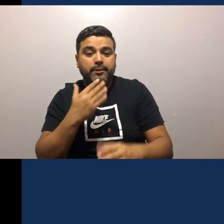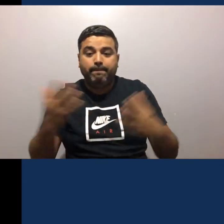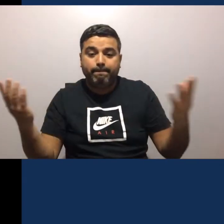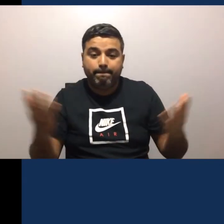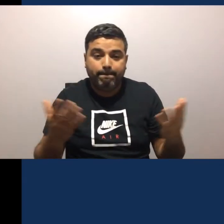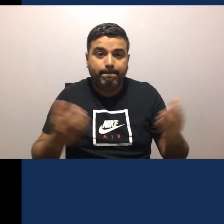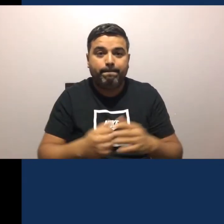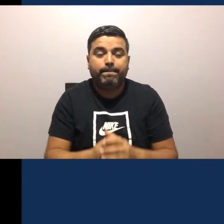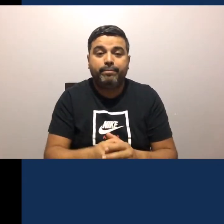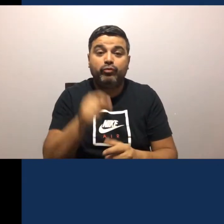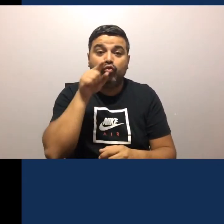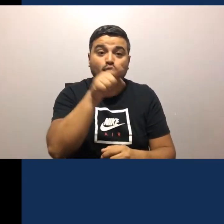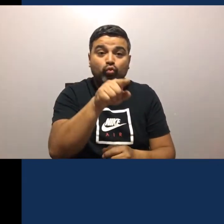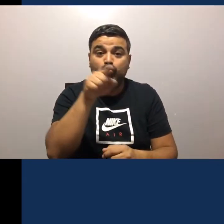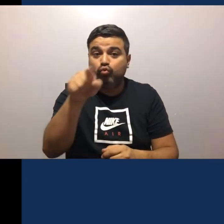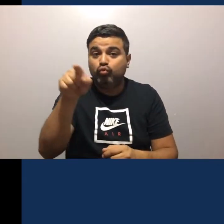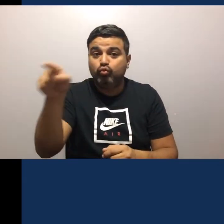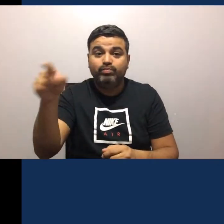Sus celulares